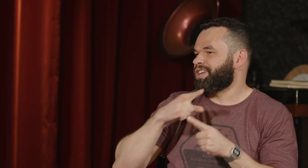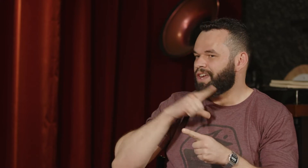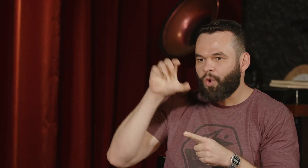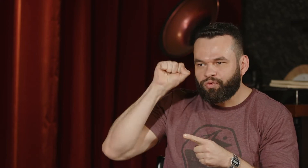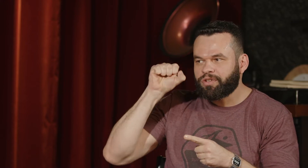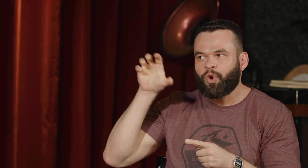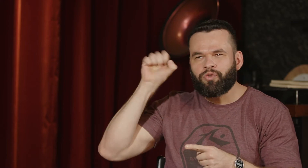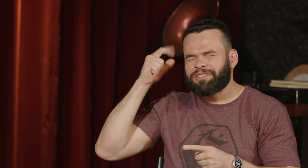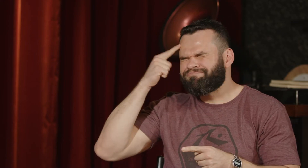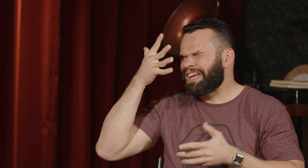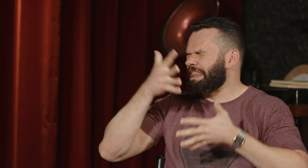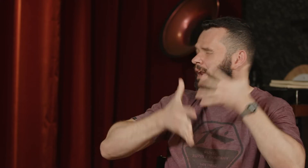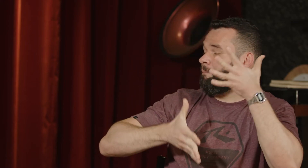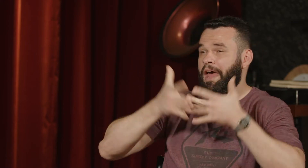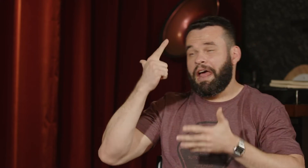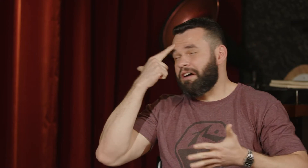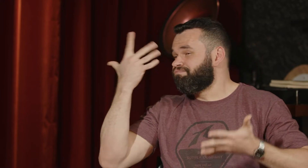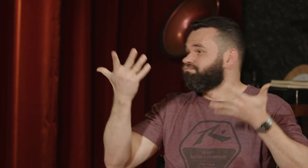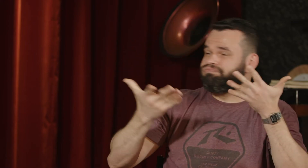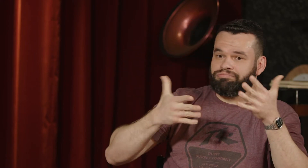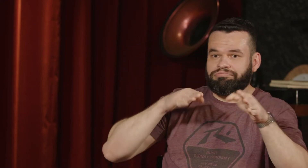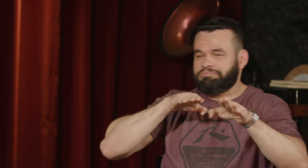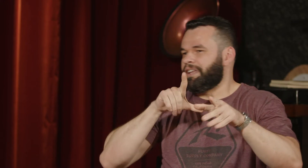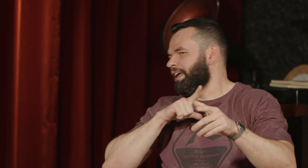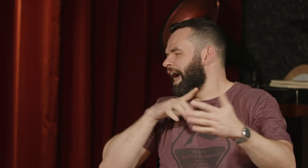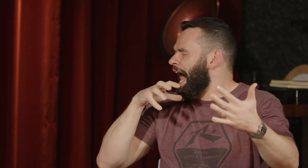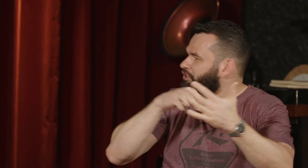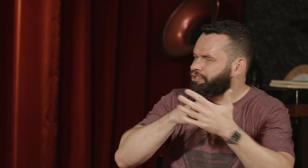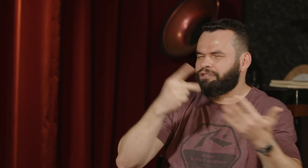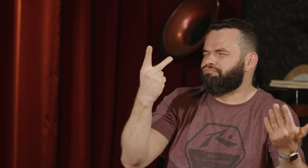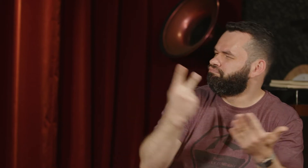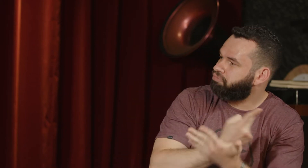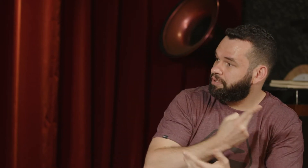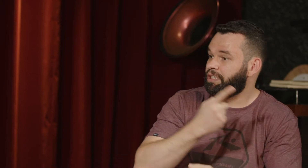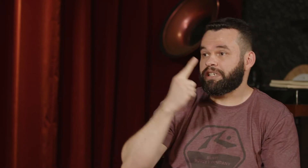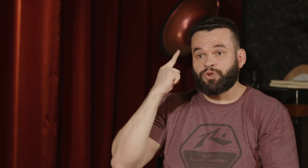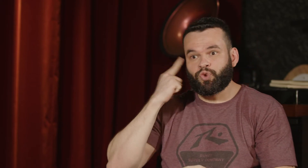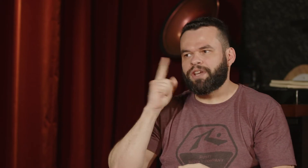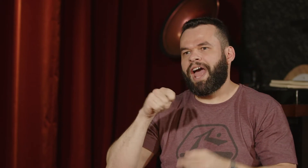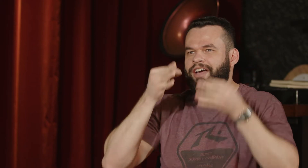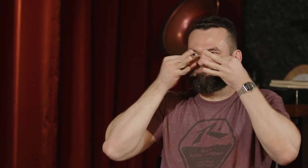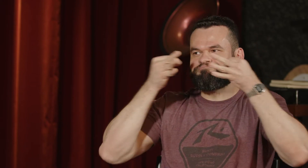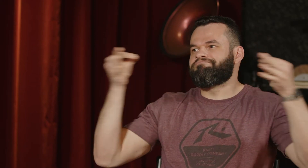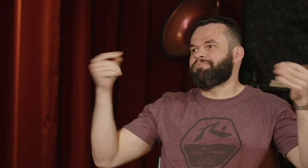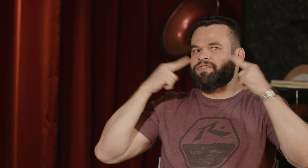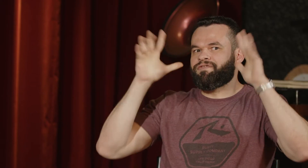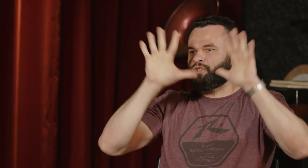o visual do que o auditivo. Então, às vezes, mesmo com o aparelho, isso pode atrapalhar, causar um acidente. Então, o surdo